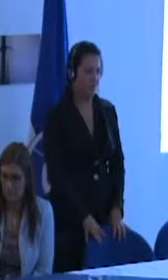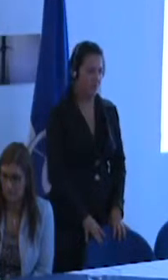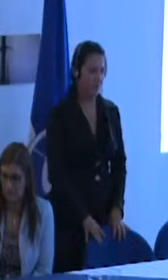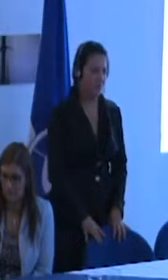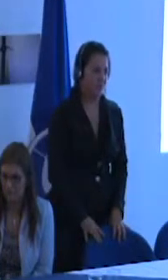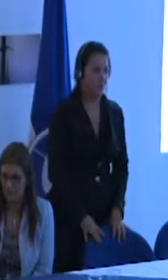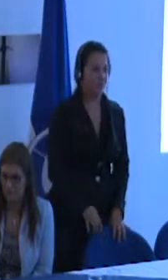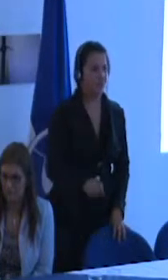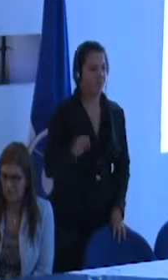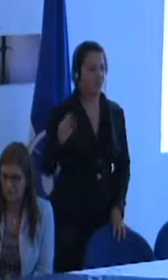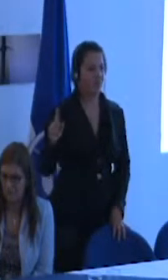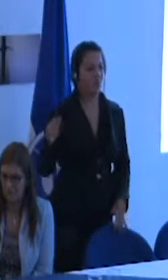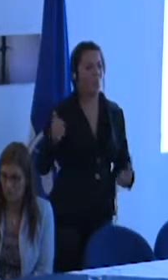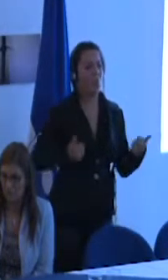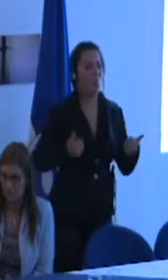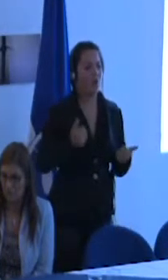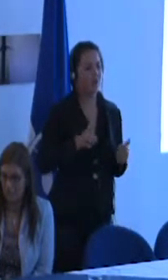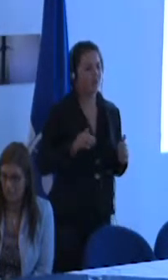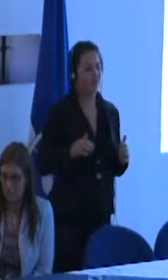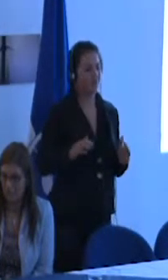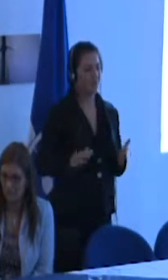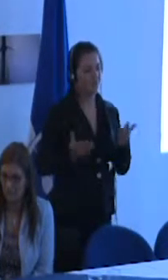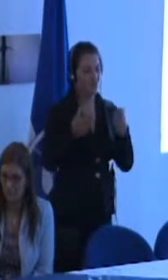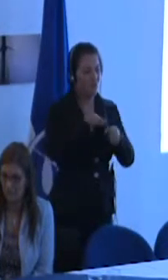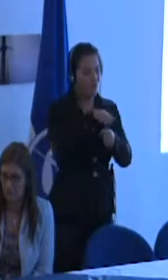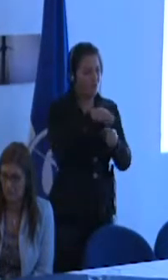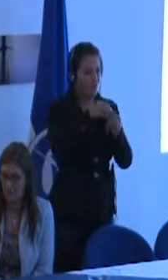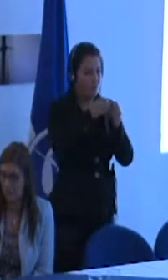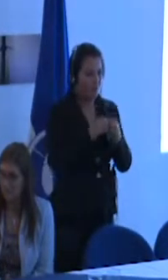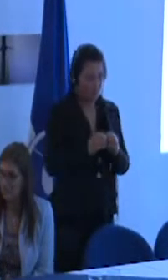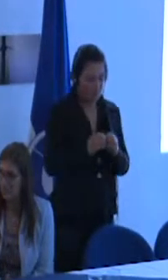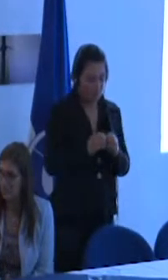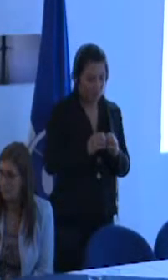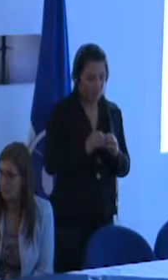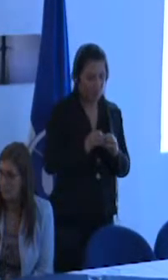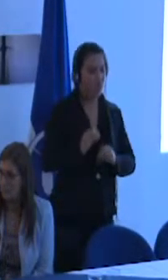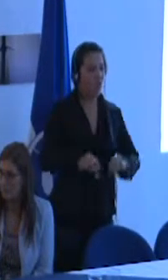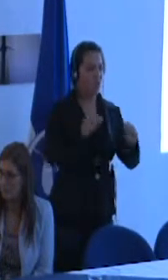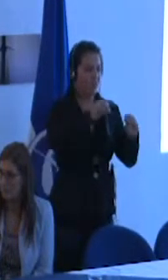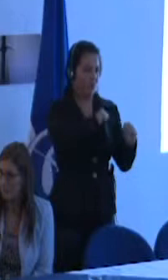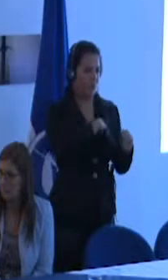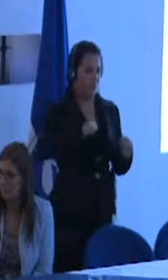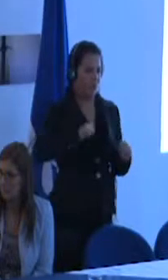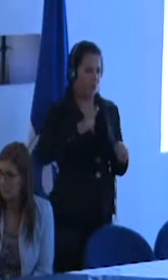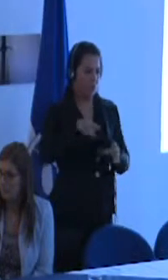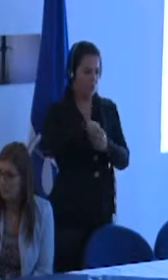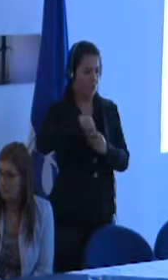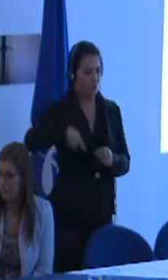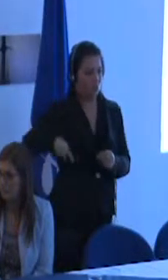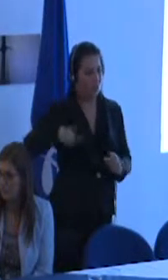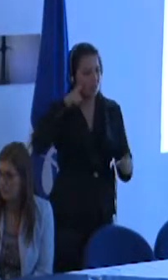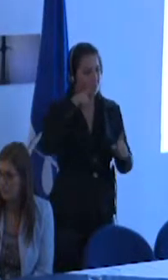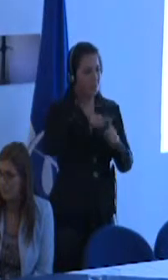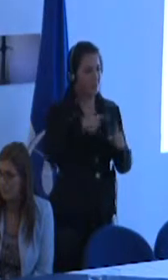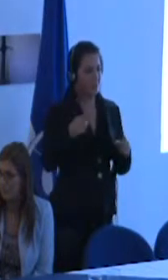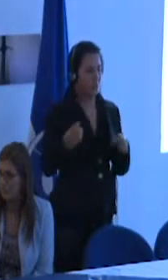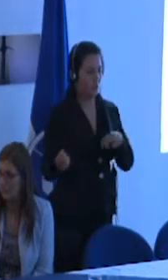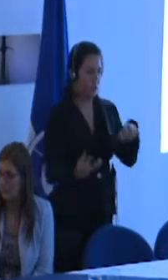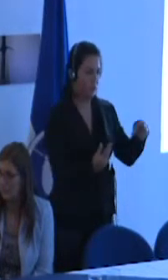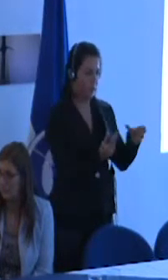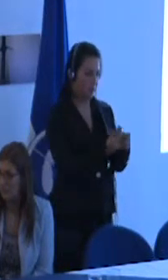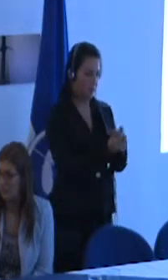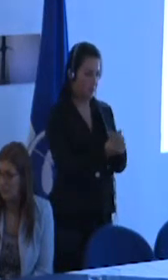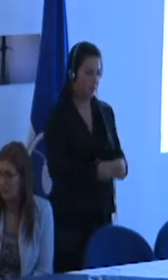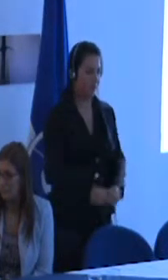¿Cuál es la mejor manera de utilizar la formación para la autonomía desde la escuela para la educación inclusiva?